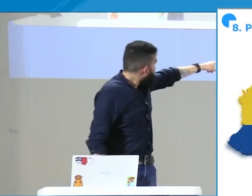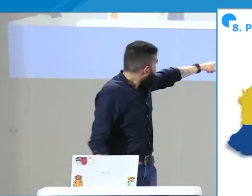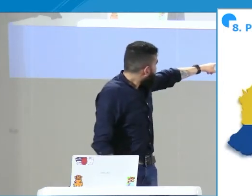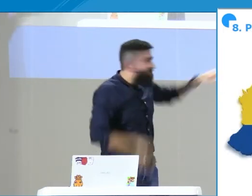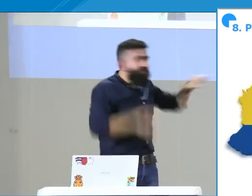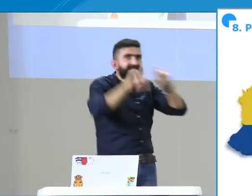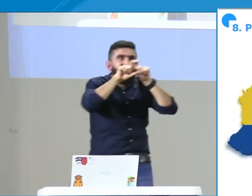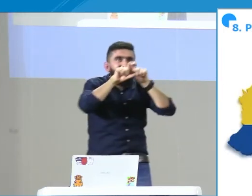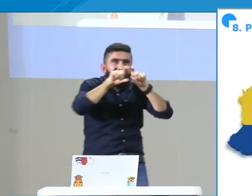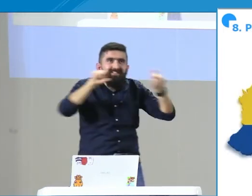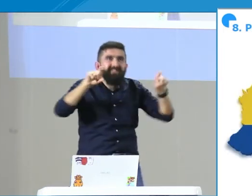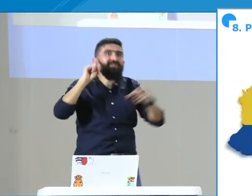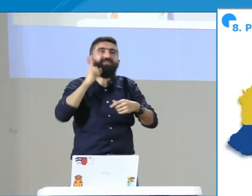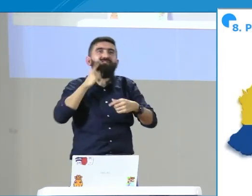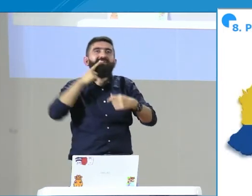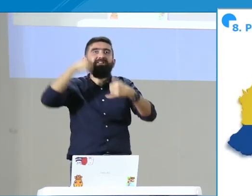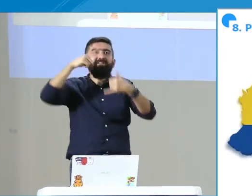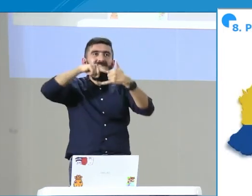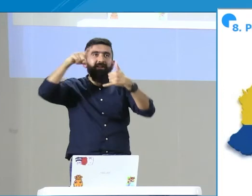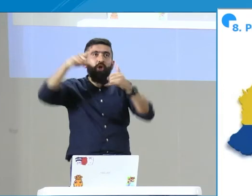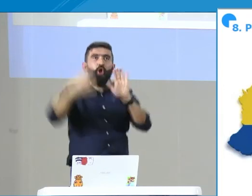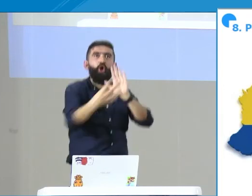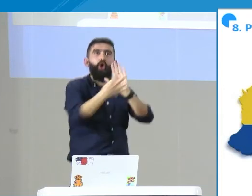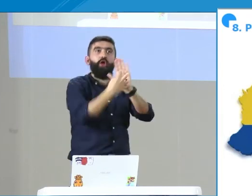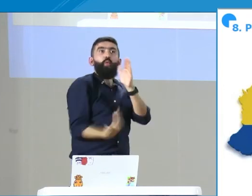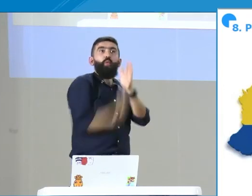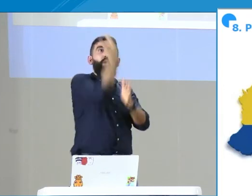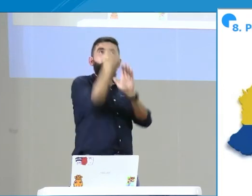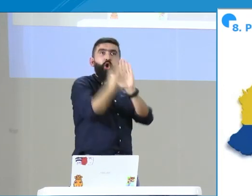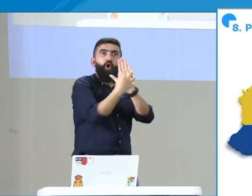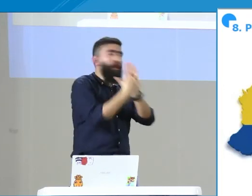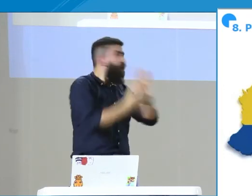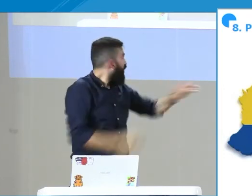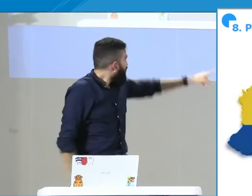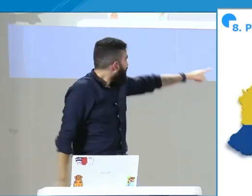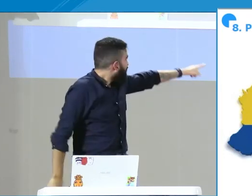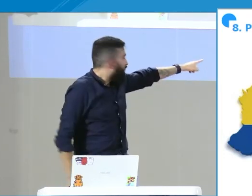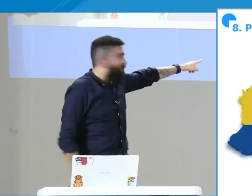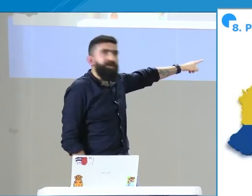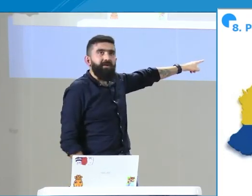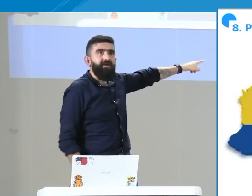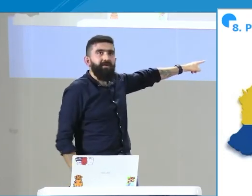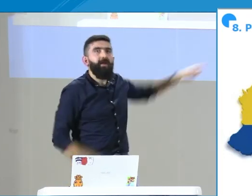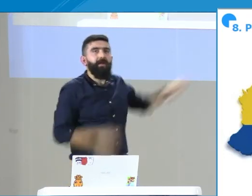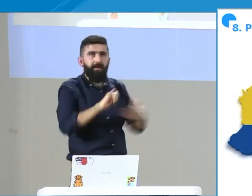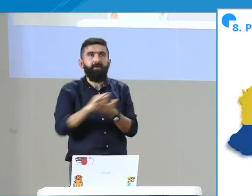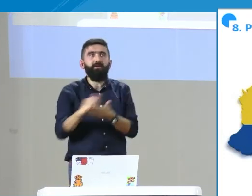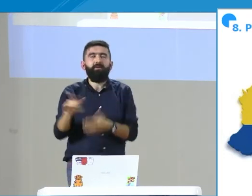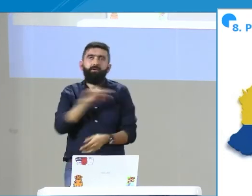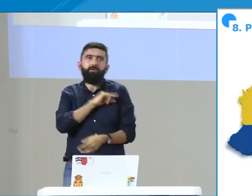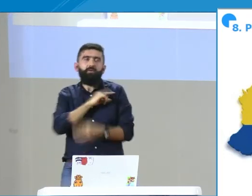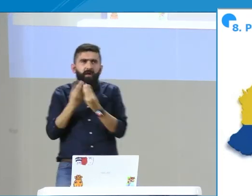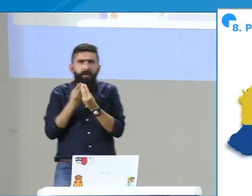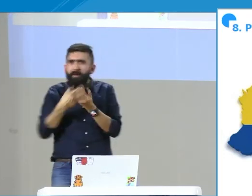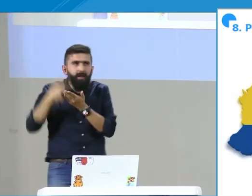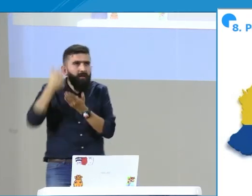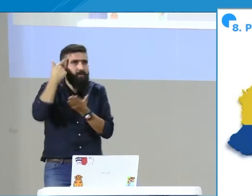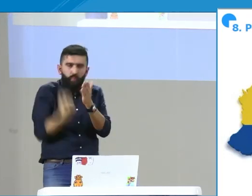ahí, este va a ser el logo, entonces acuérdese, caracterización sociolingüístico de la población sorda en Colombia,